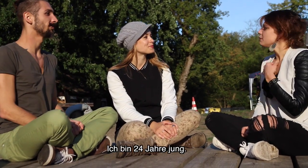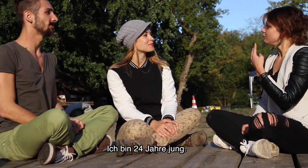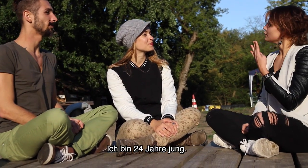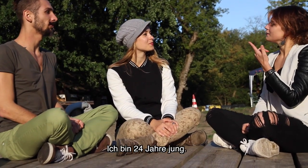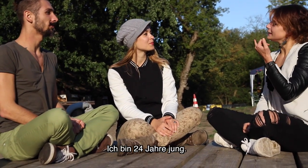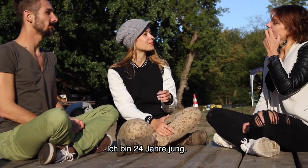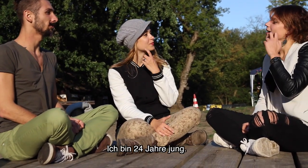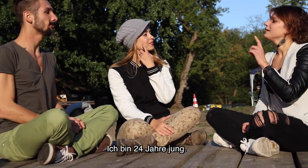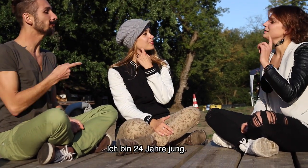bin 24 Jahre alt.